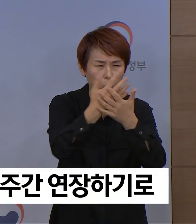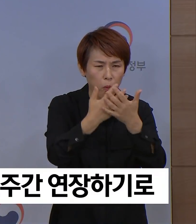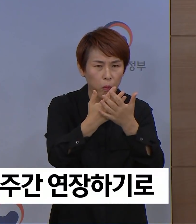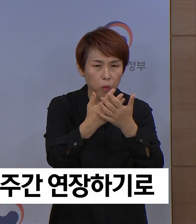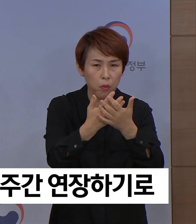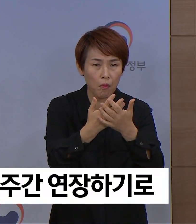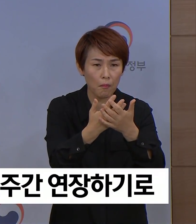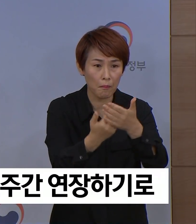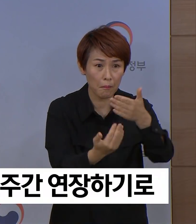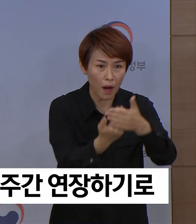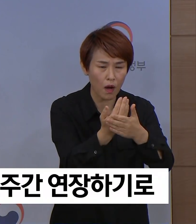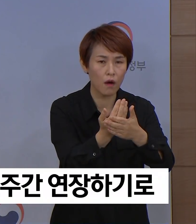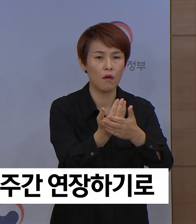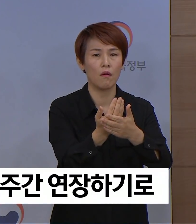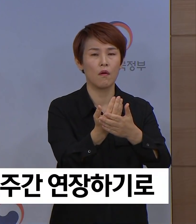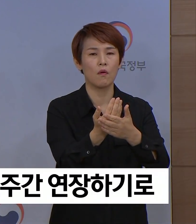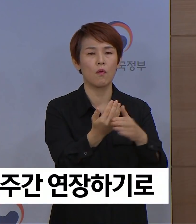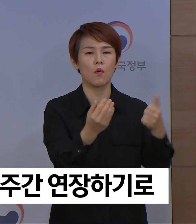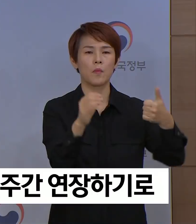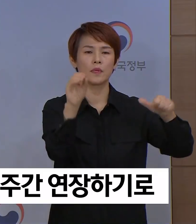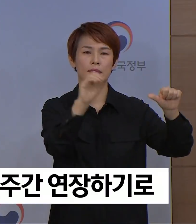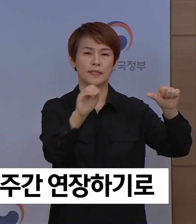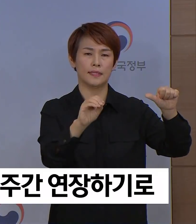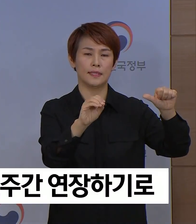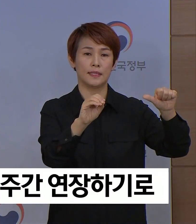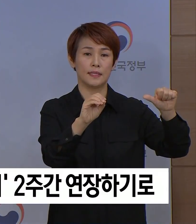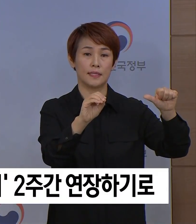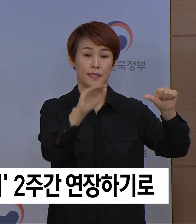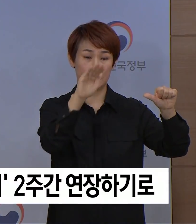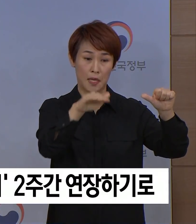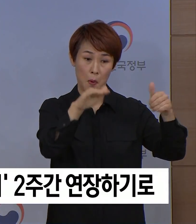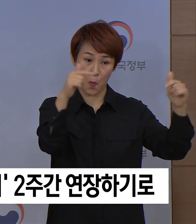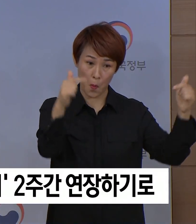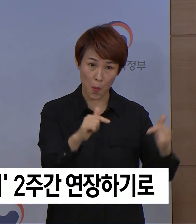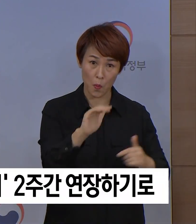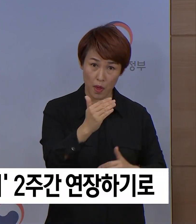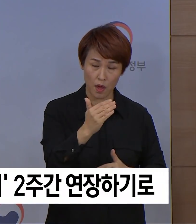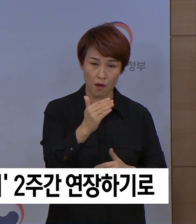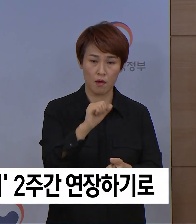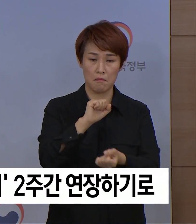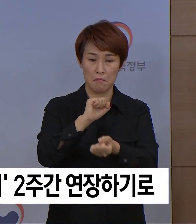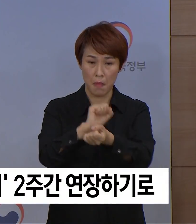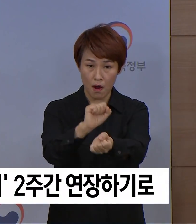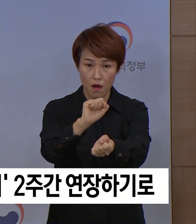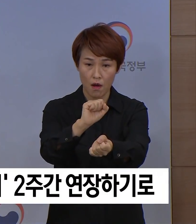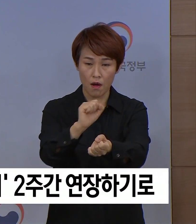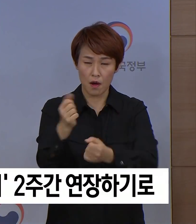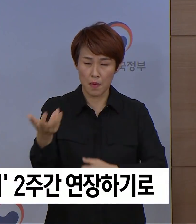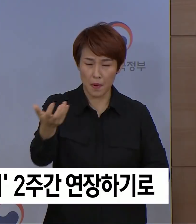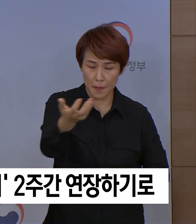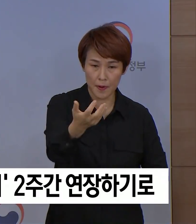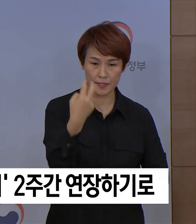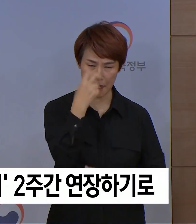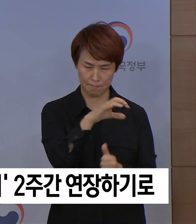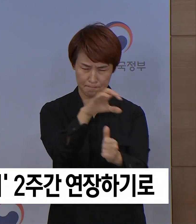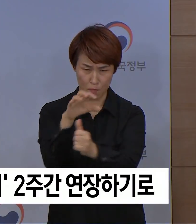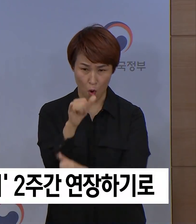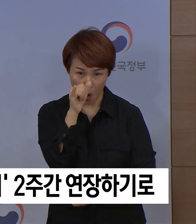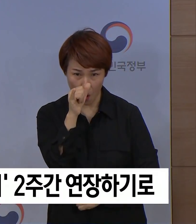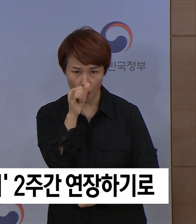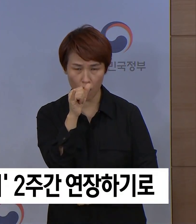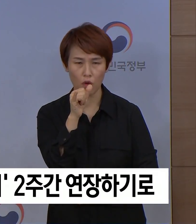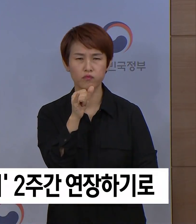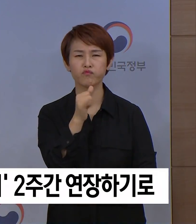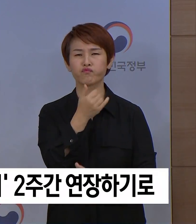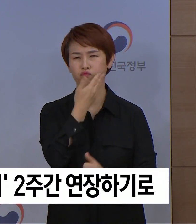사례가 5% 이하로 감소하여 대부분의 감염 경로가 방역망 통제 범위 내에서 관리되고 있는지 여부도